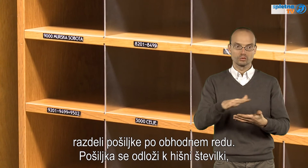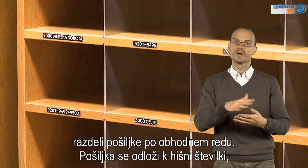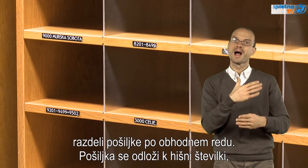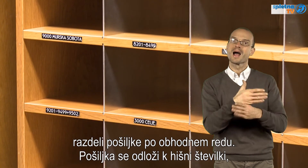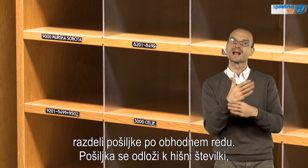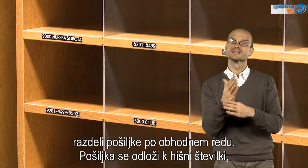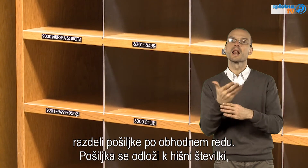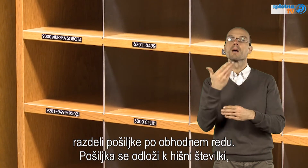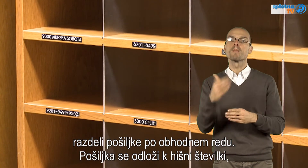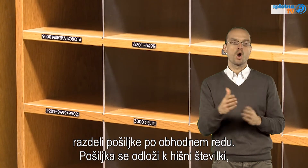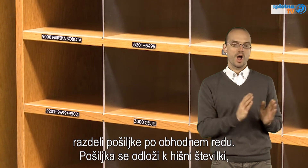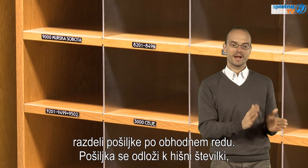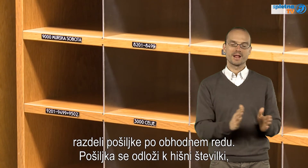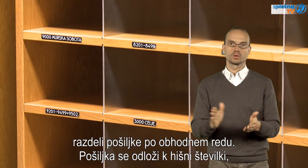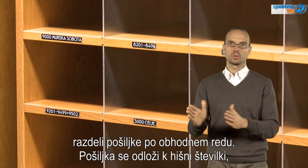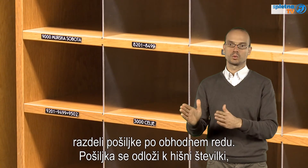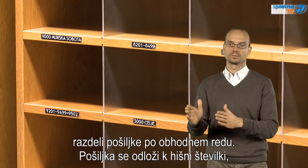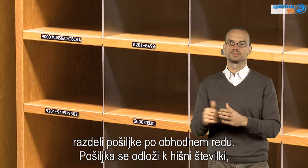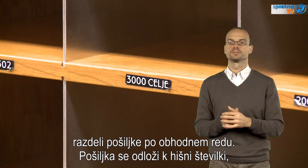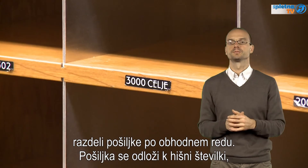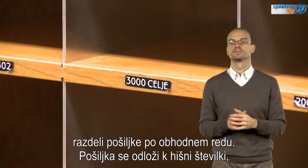okraju razdeli pošilke po obhodnem redu.